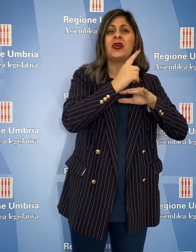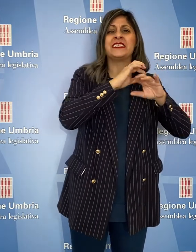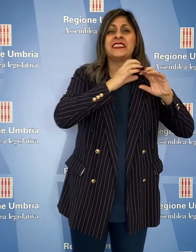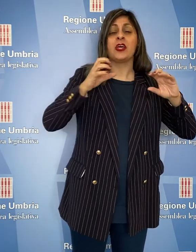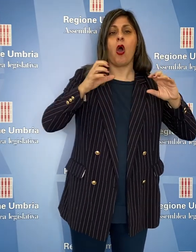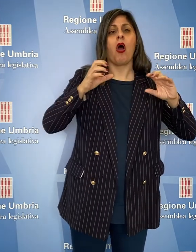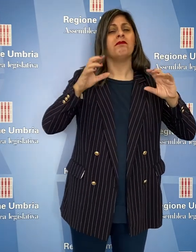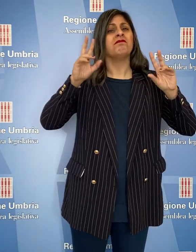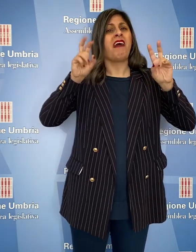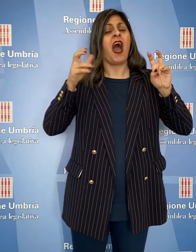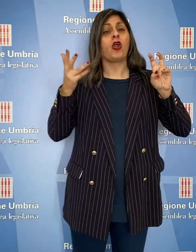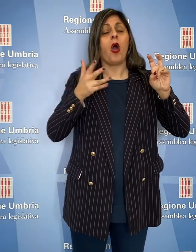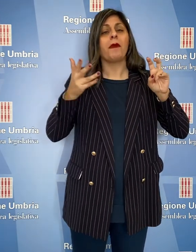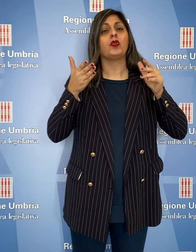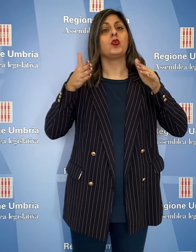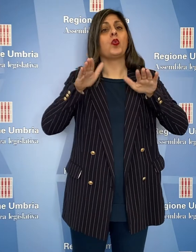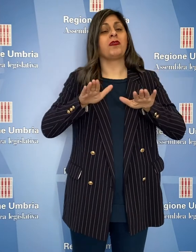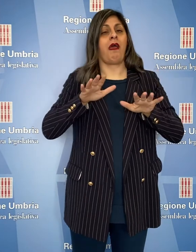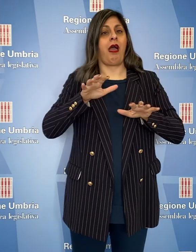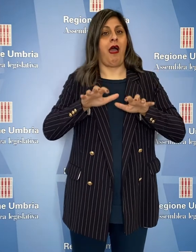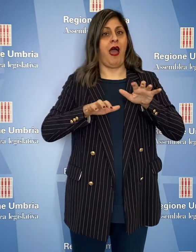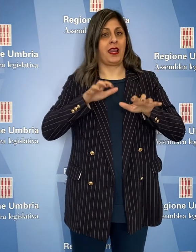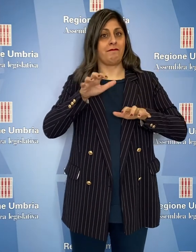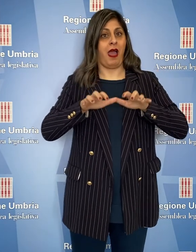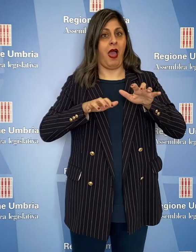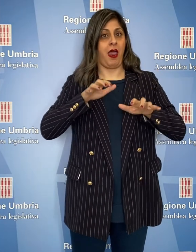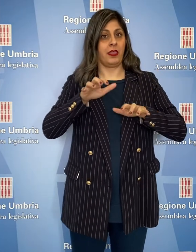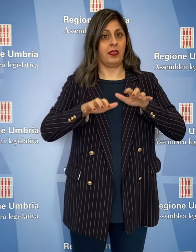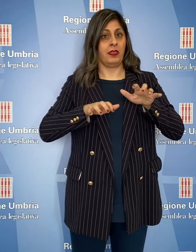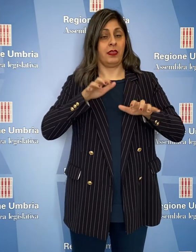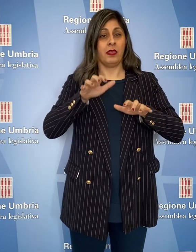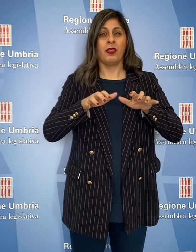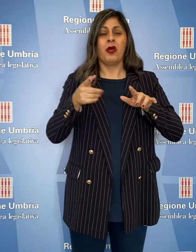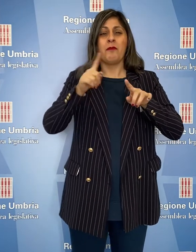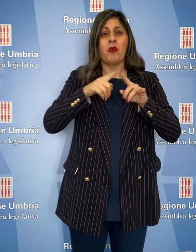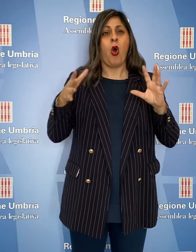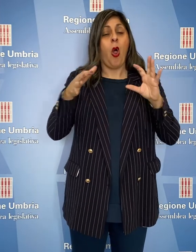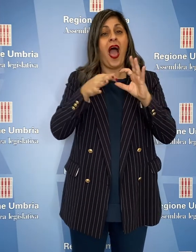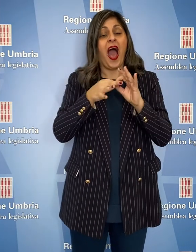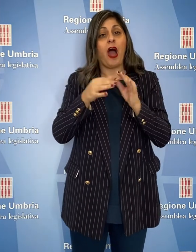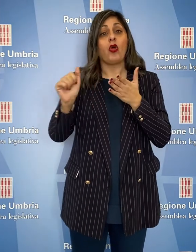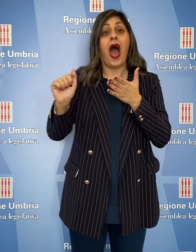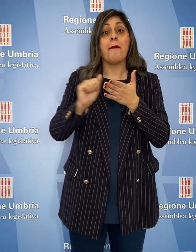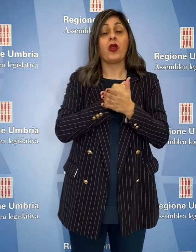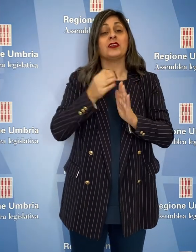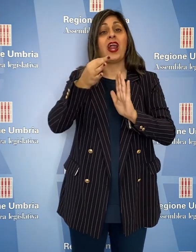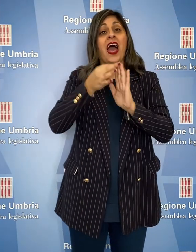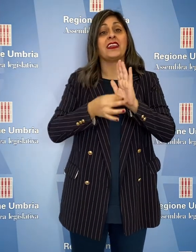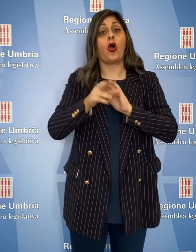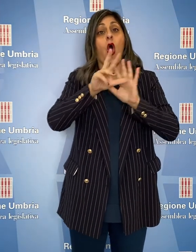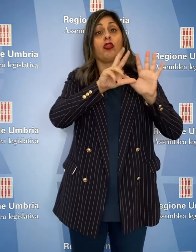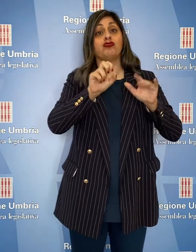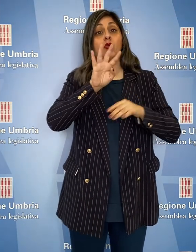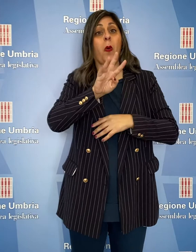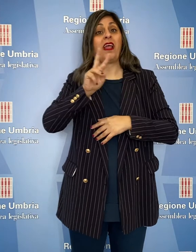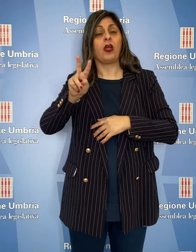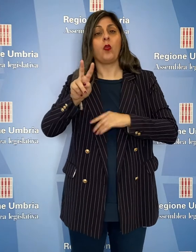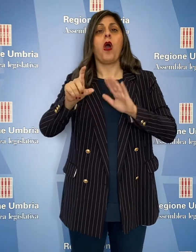nonché altre disposizioni in materia di tutela degli animali, in merito all'abrogazione dell'articolo